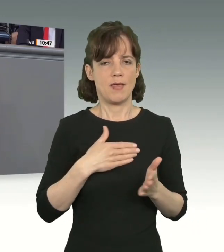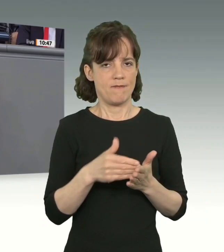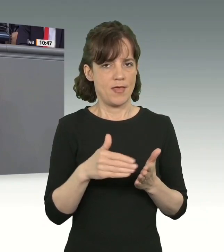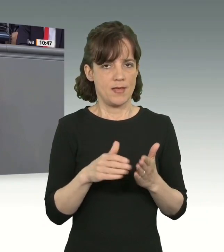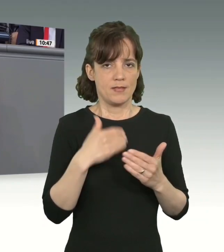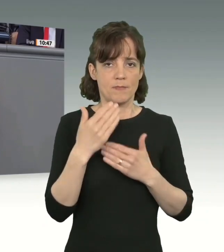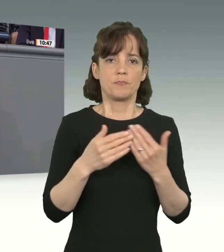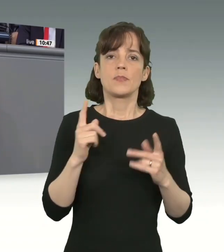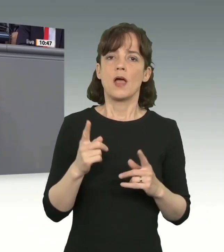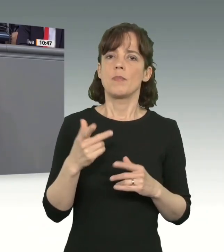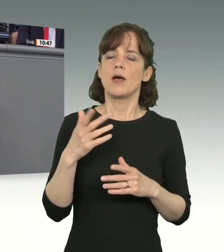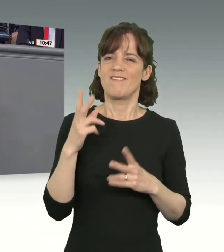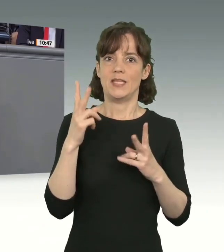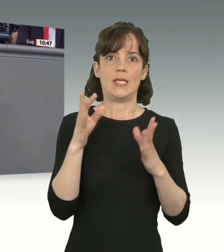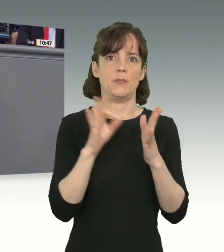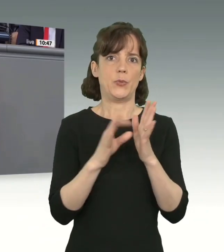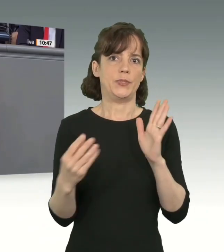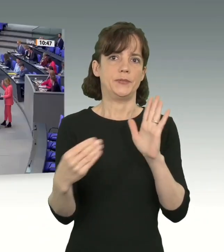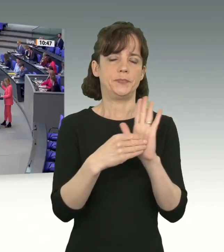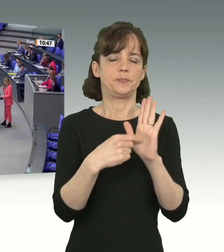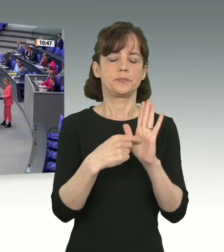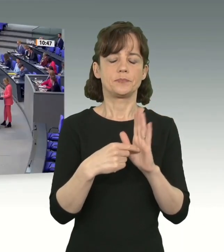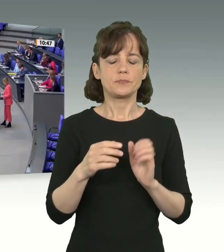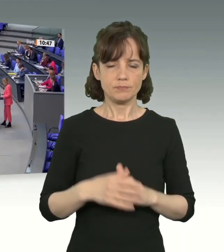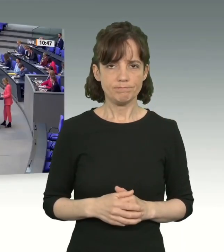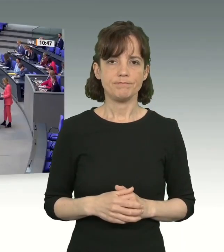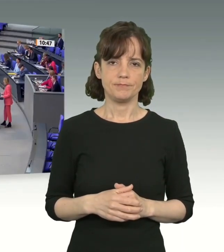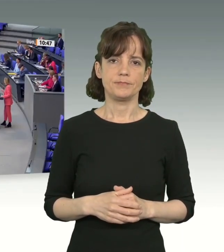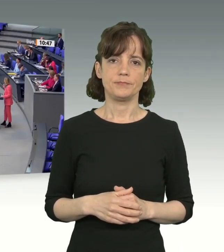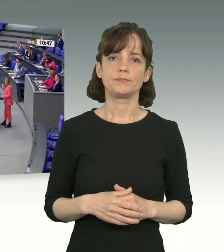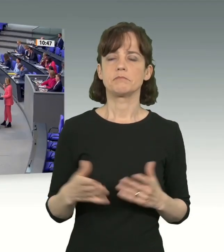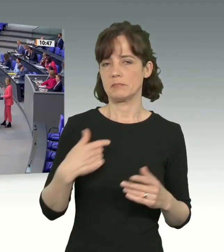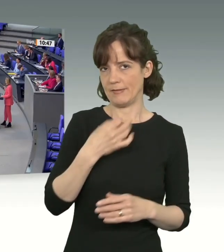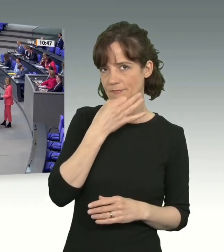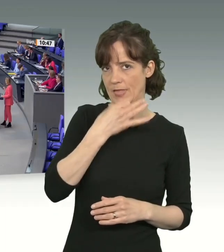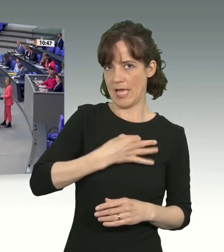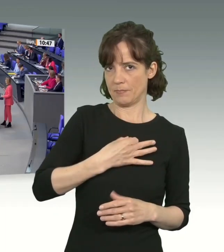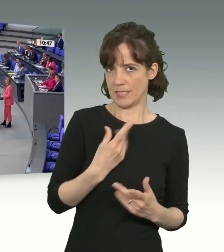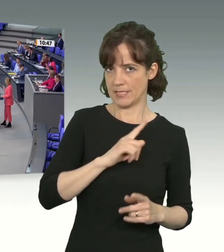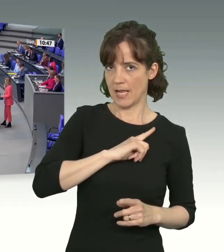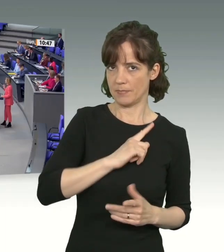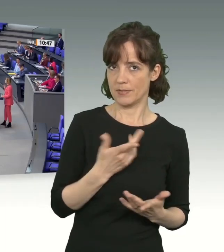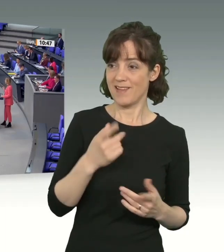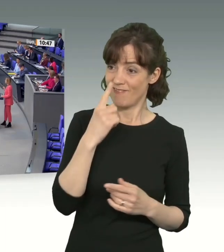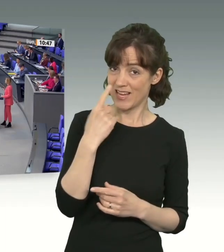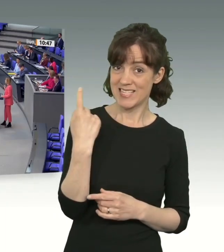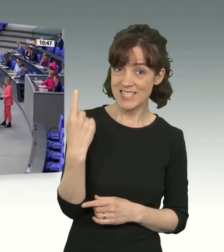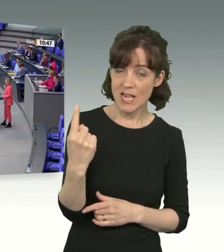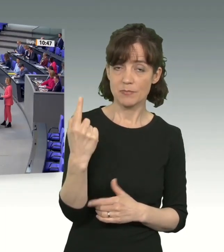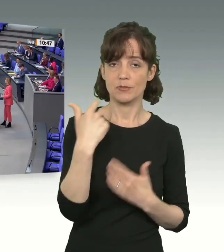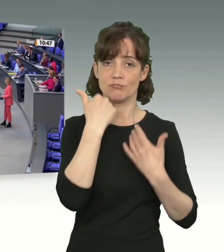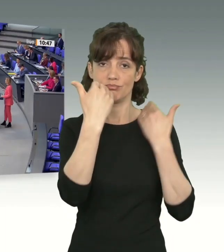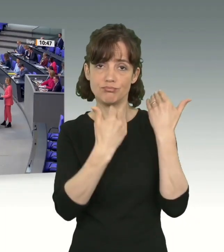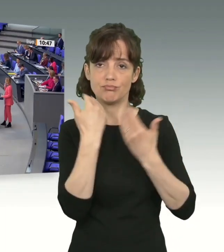Aber Sie sprechen einen wichtigen Punkt an. Sie sprechen einen wichtigen Punkt an. Und ich frage mich an der Stelle, wenn Sie hier über Abschiebung,